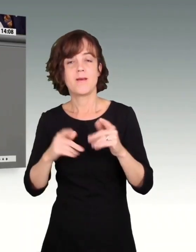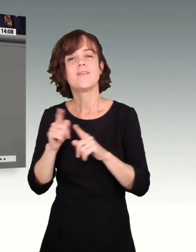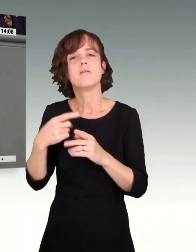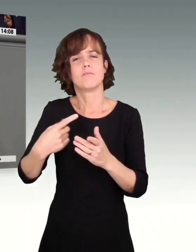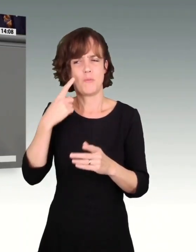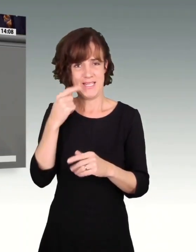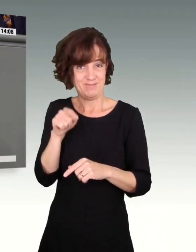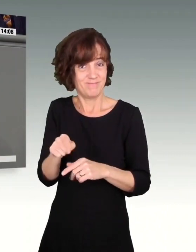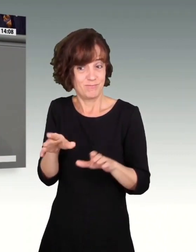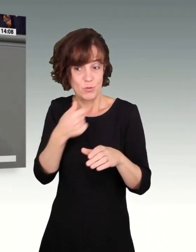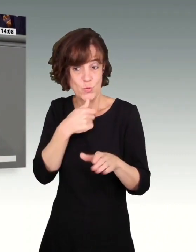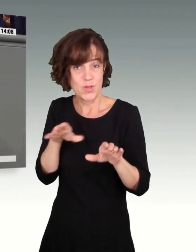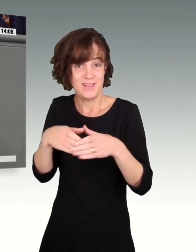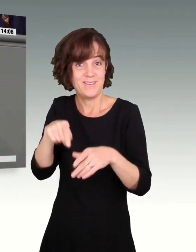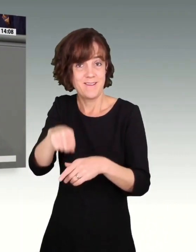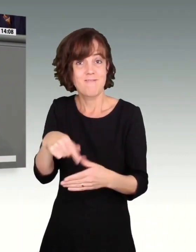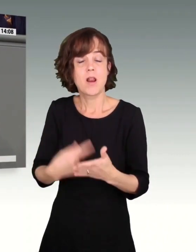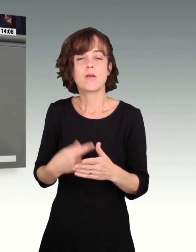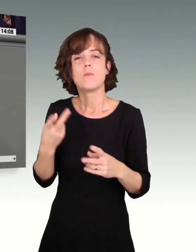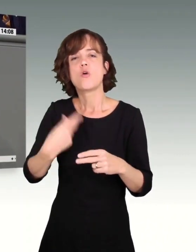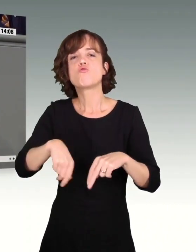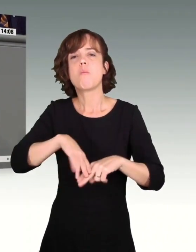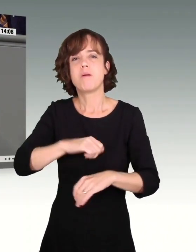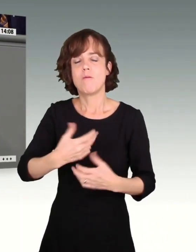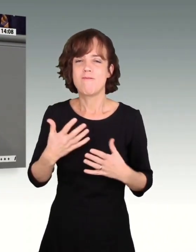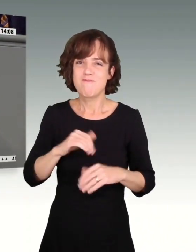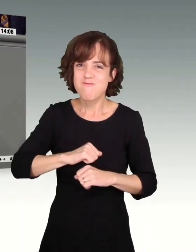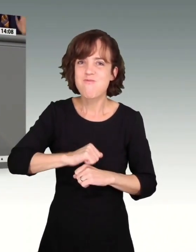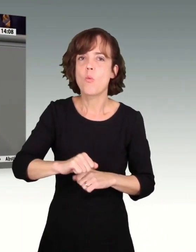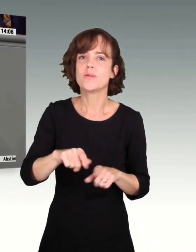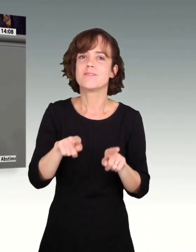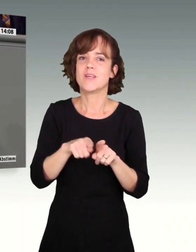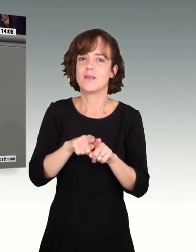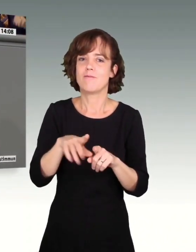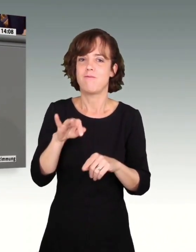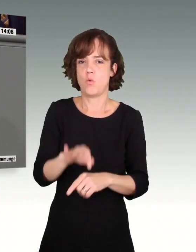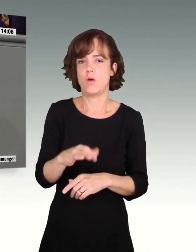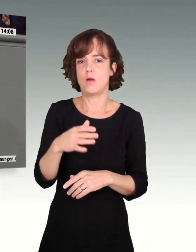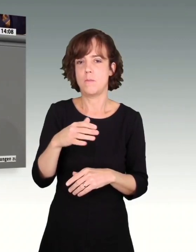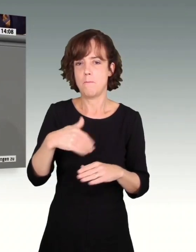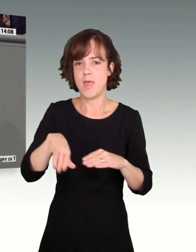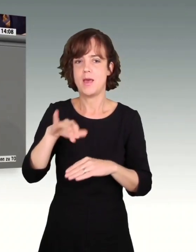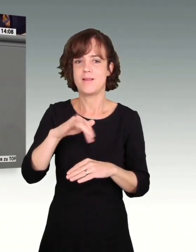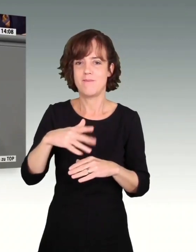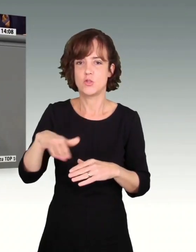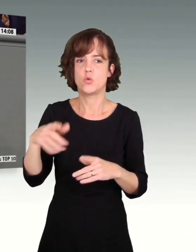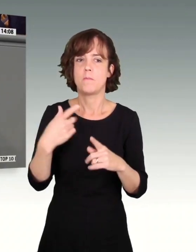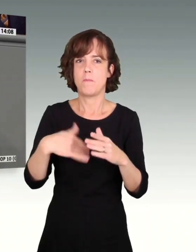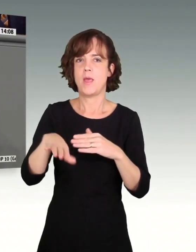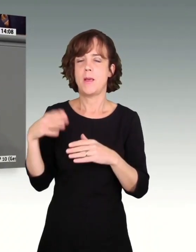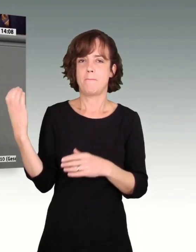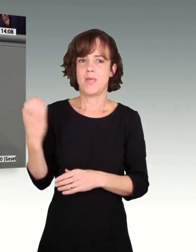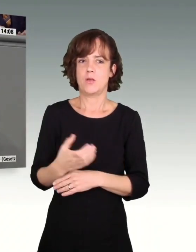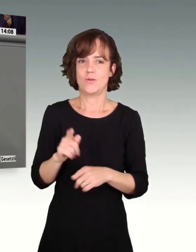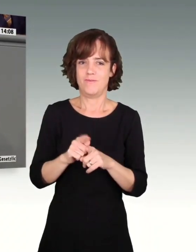für mehr Inflation und mehr Migration. Sie wollen ein sogenanntes Grunderbe einführen, also ein Geldgeschenk vom Staat auf Pump,